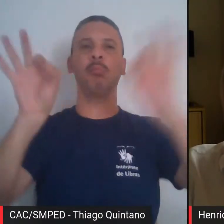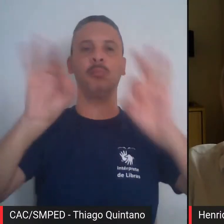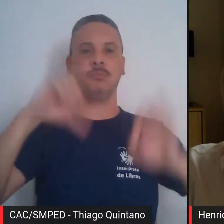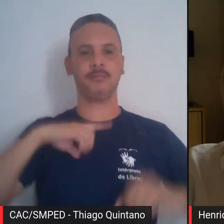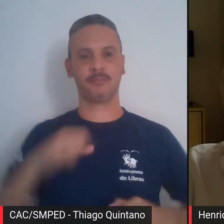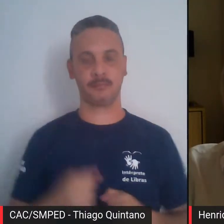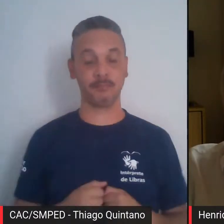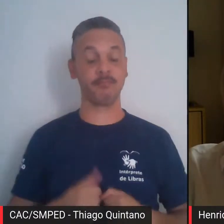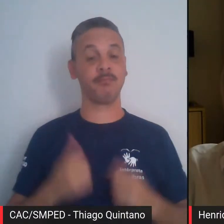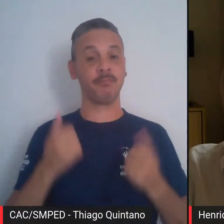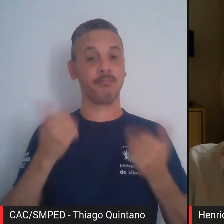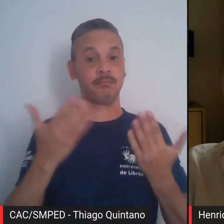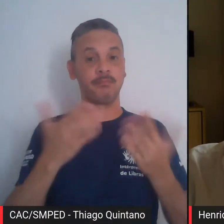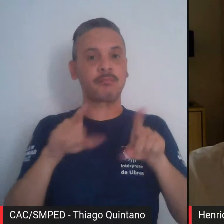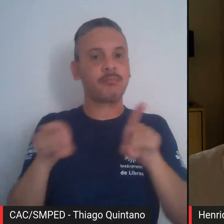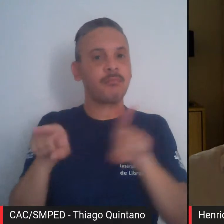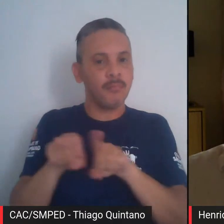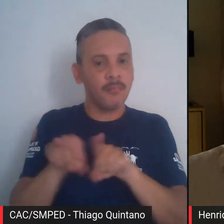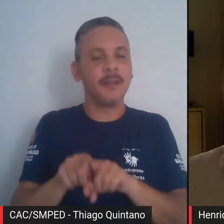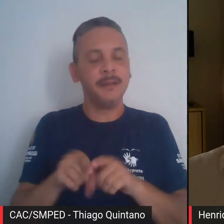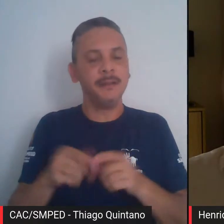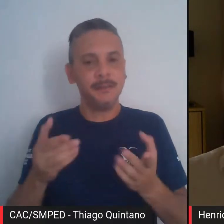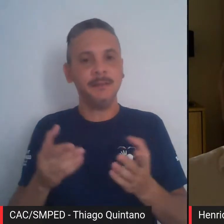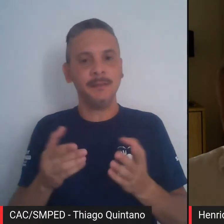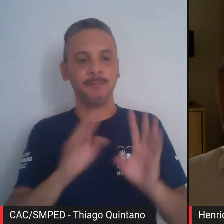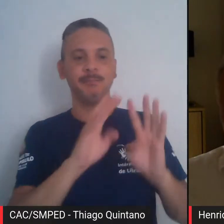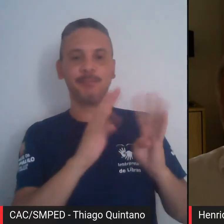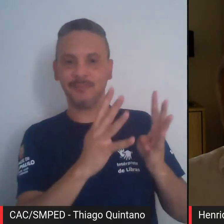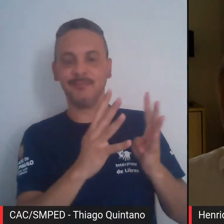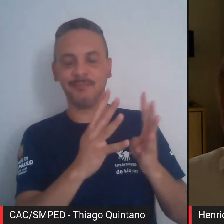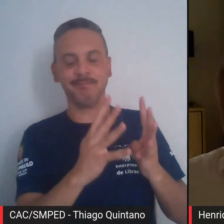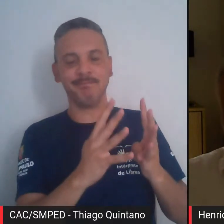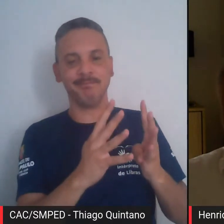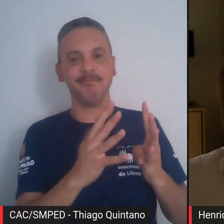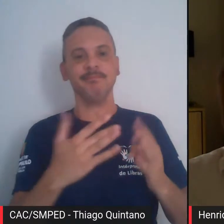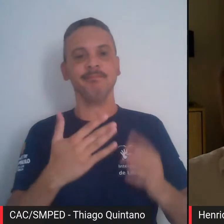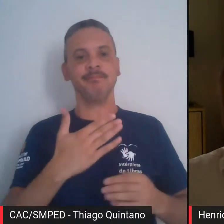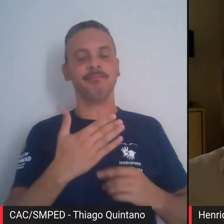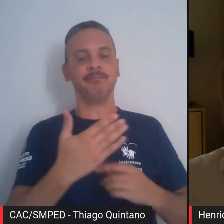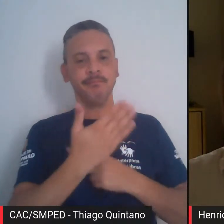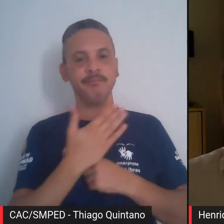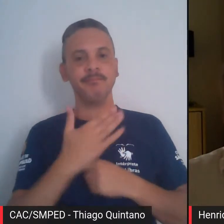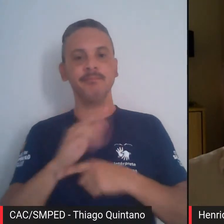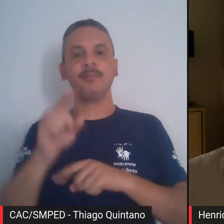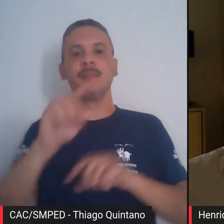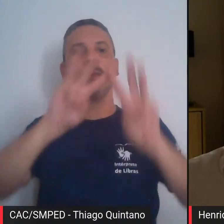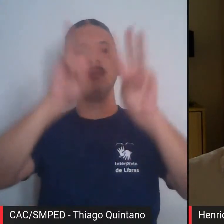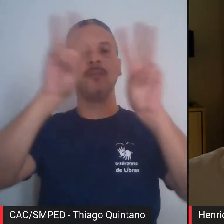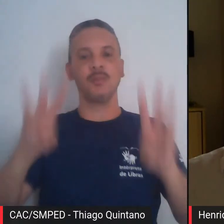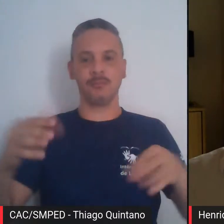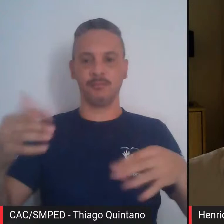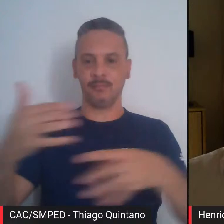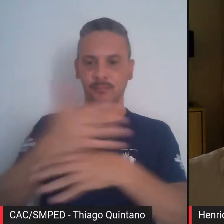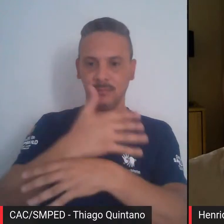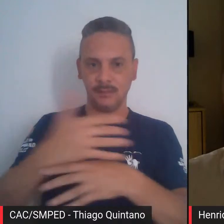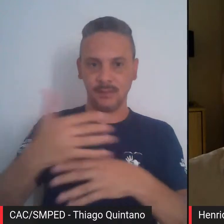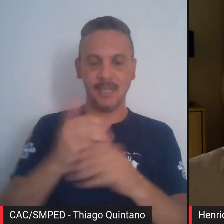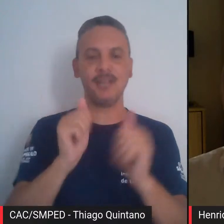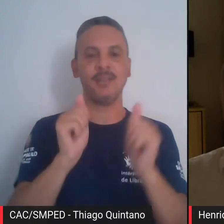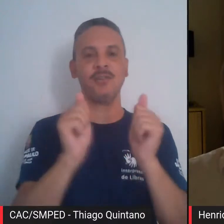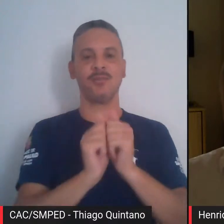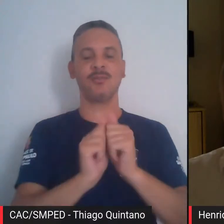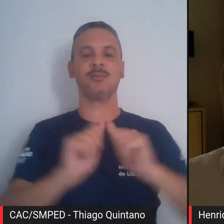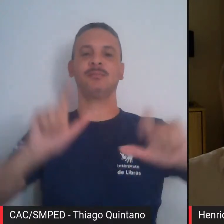Finalmente, a pausa também foi generosa ao aproximar o Museu da Cidade à imprensa oficial,